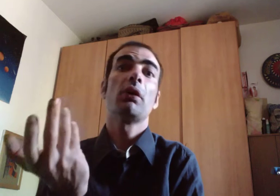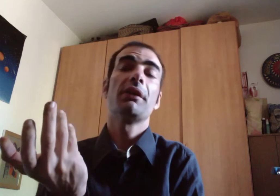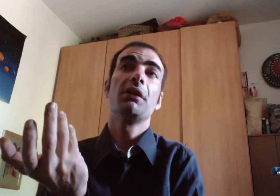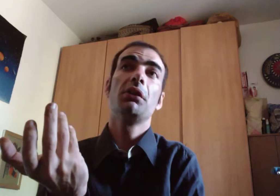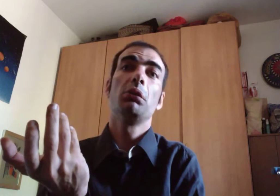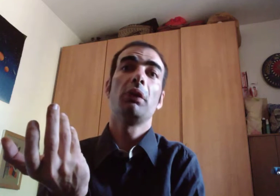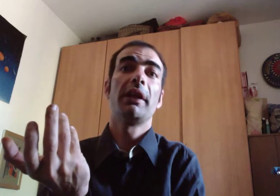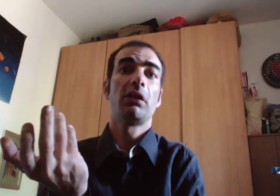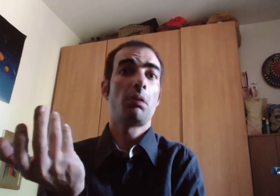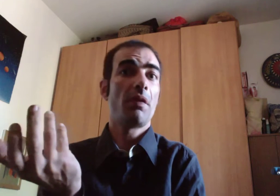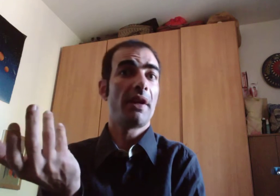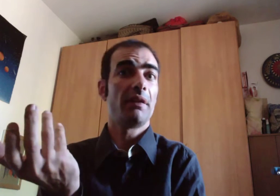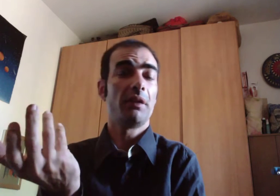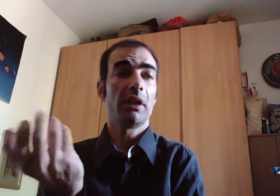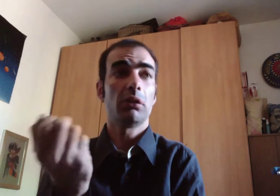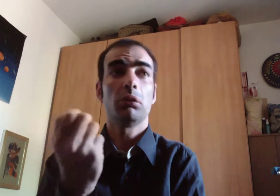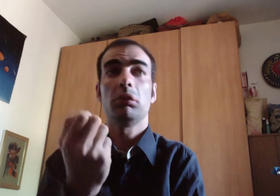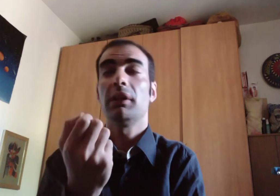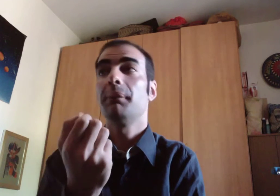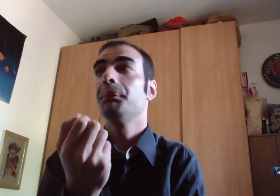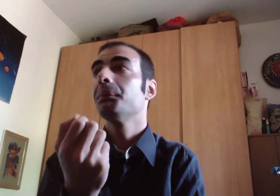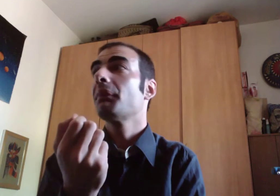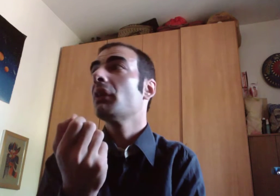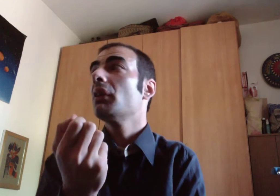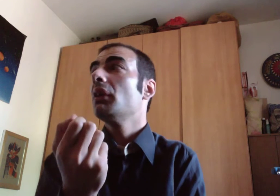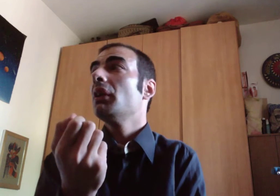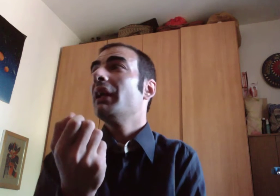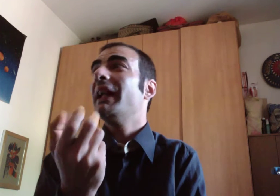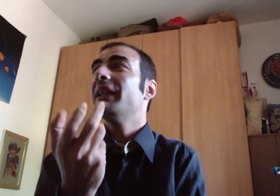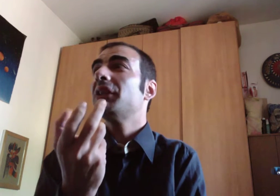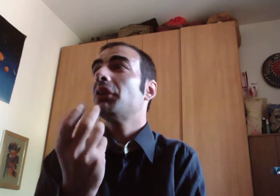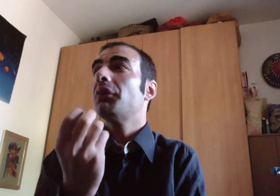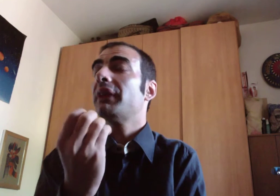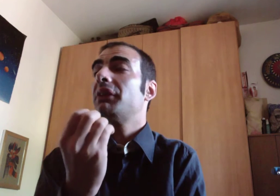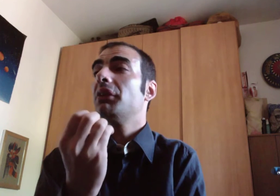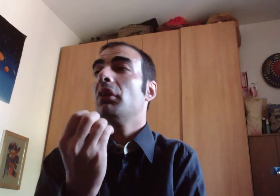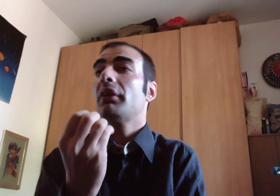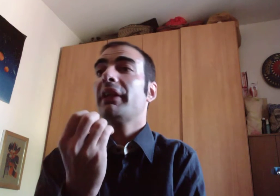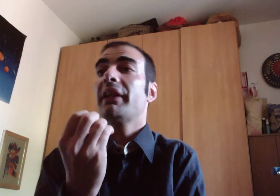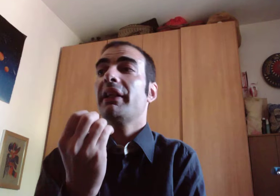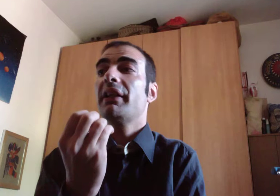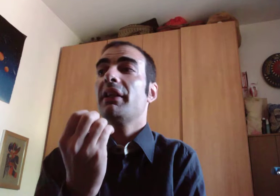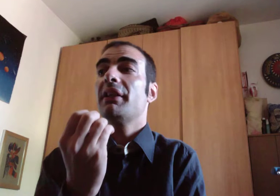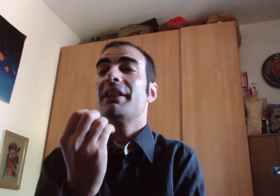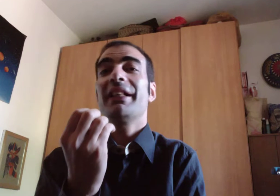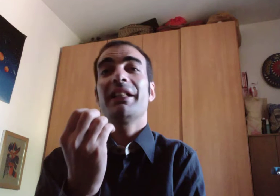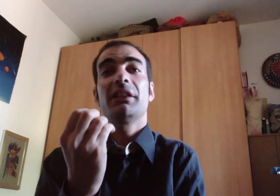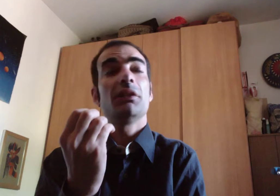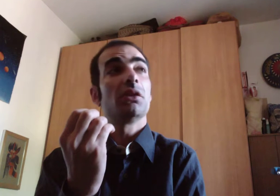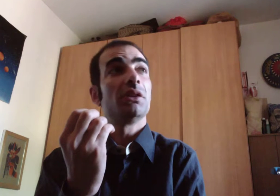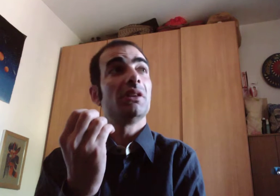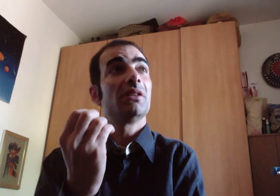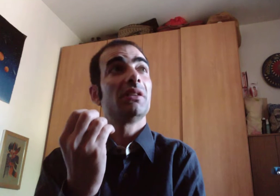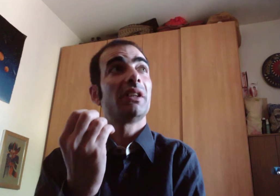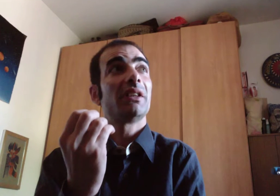addirittura non mi viene inviato nulla altro fattore negativo di internet